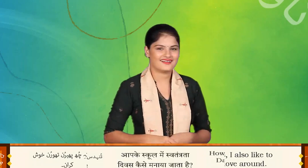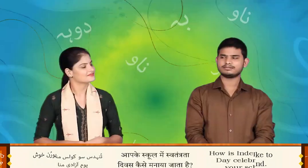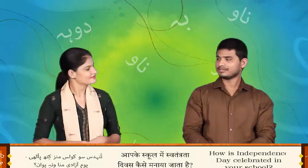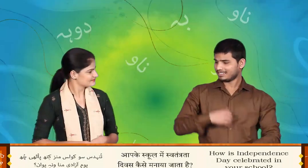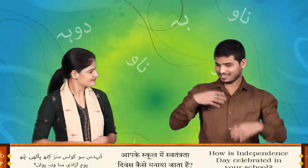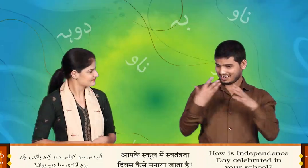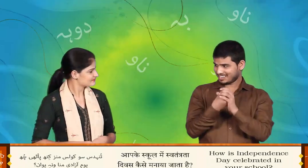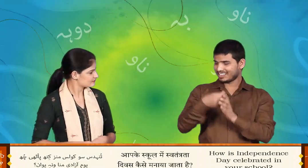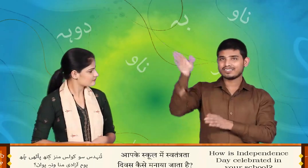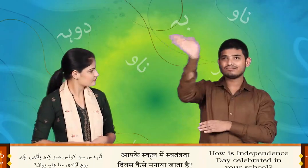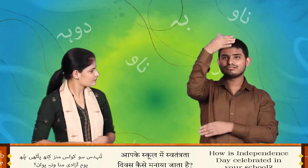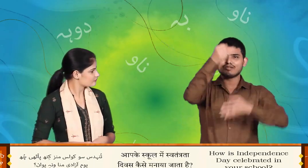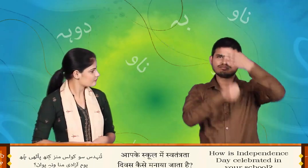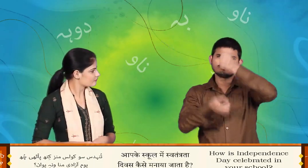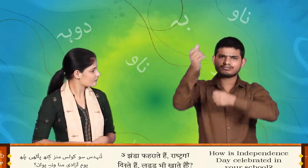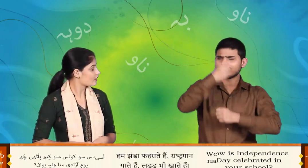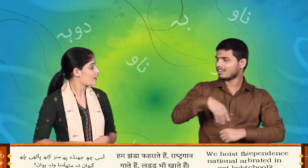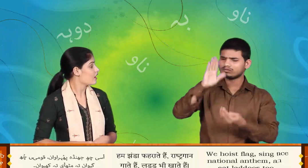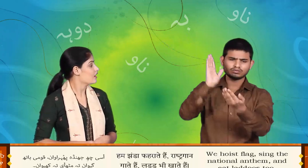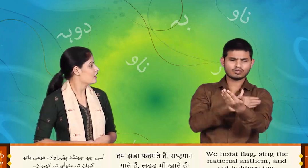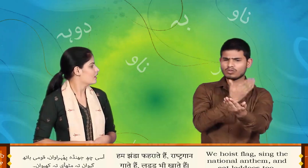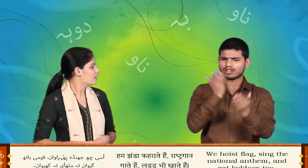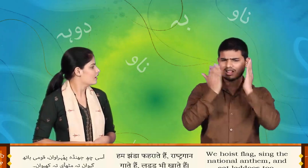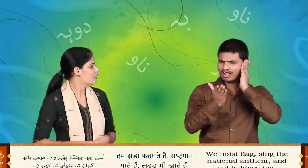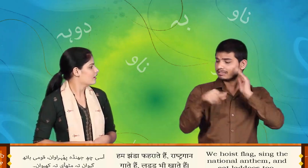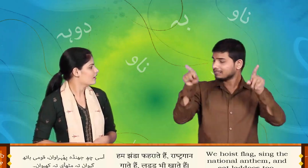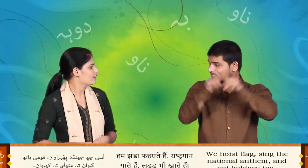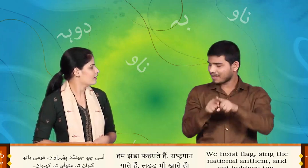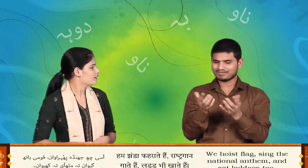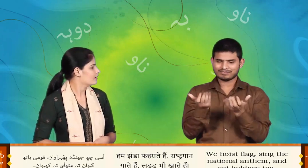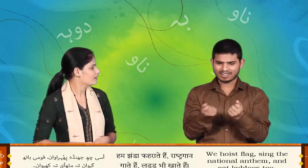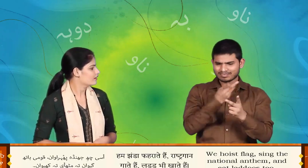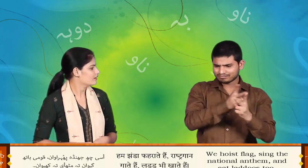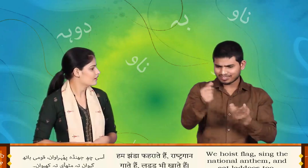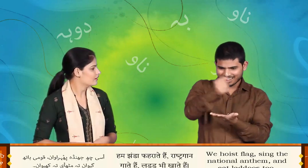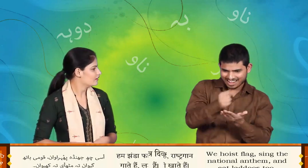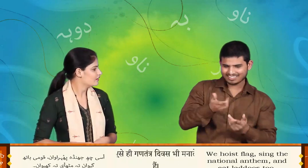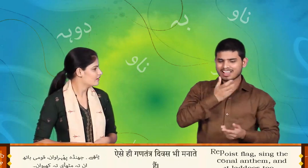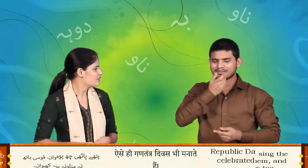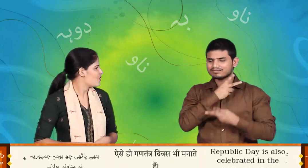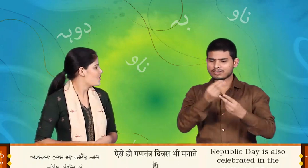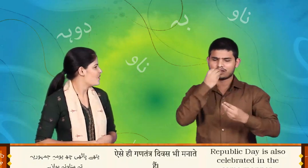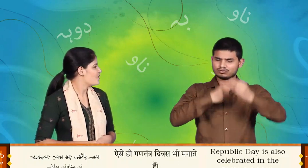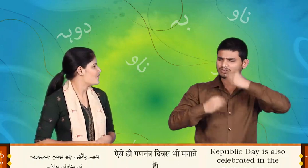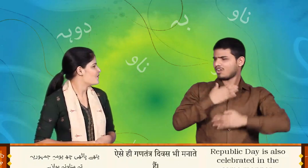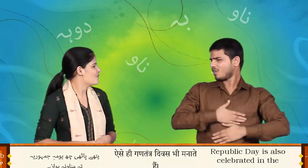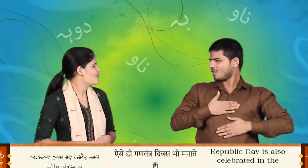अस छो जन पहरावान कोमी बढ़ गेवान तो मिठाई ते खेवान ये पच्छू योमी